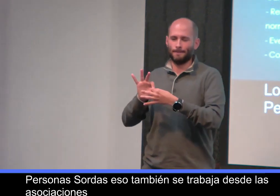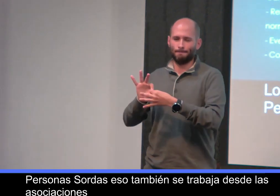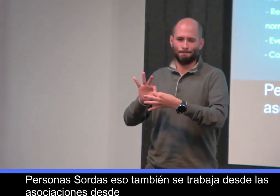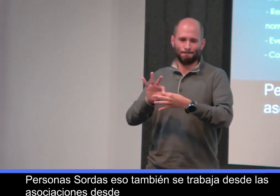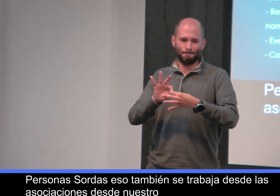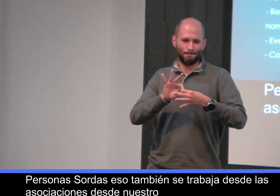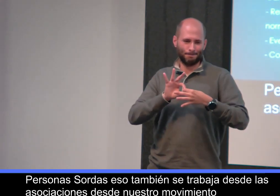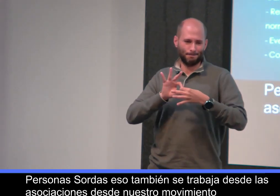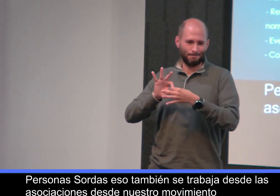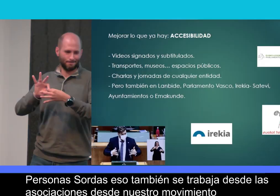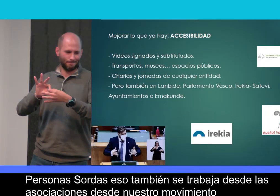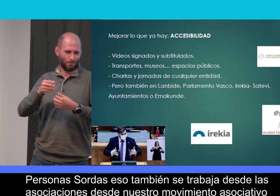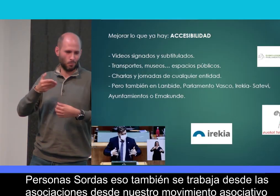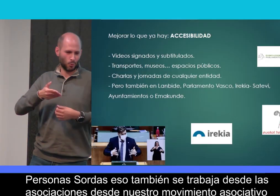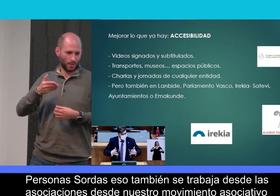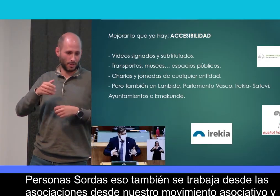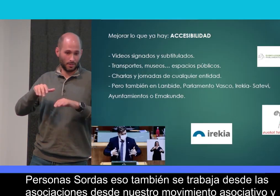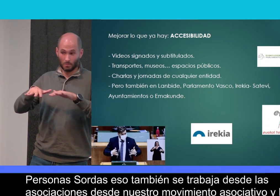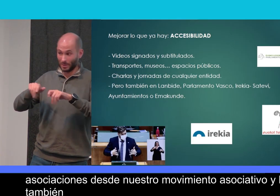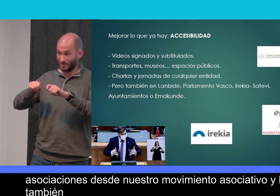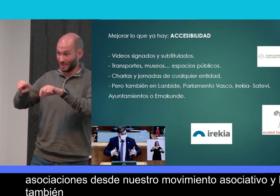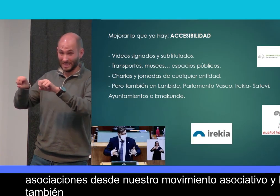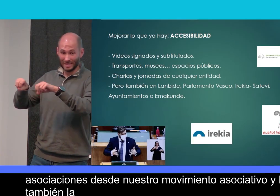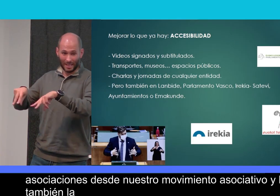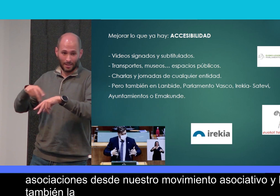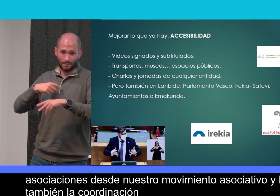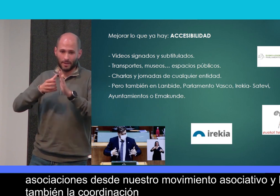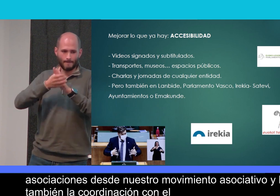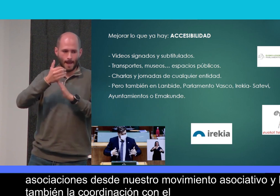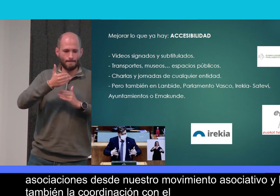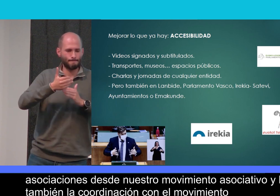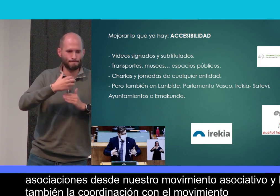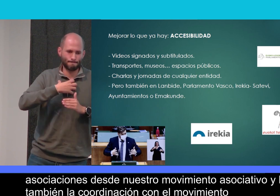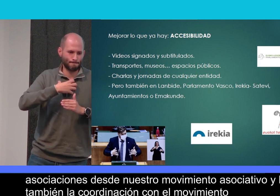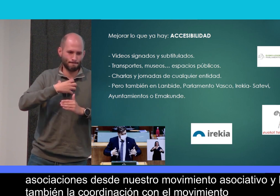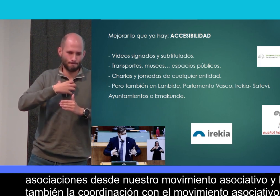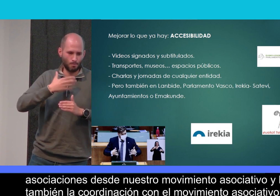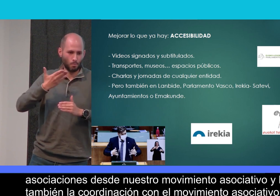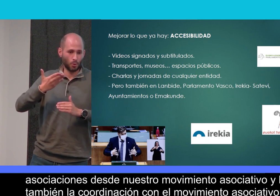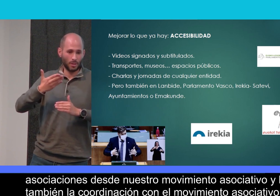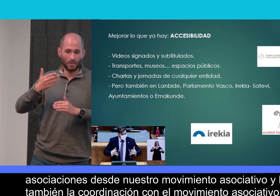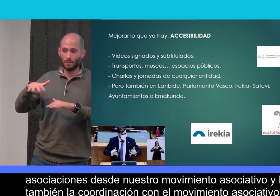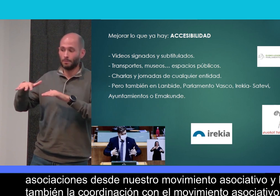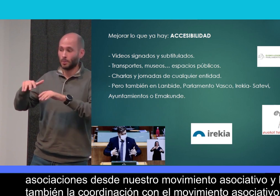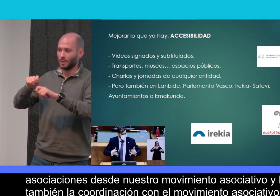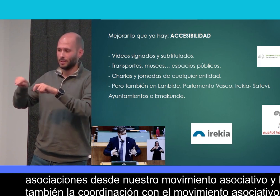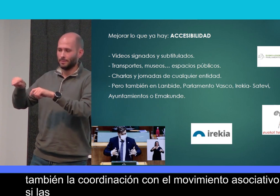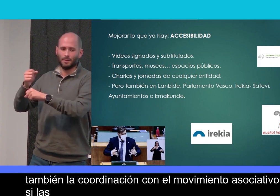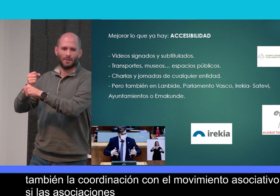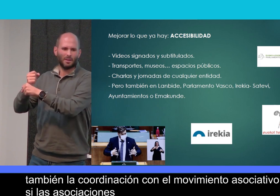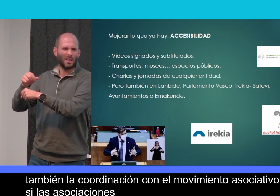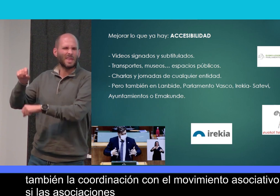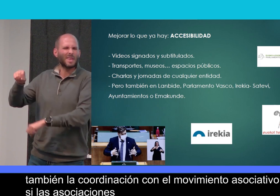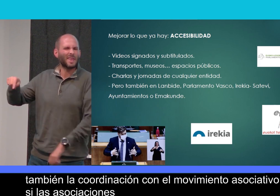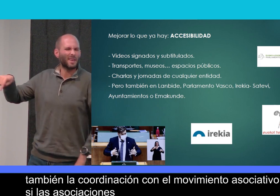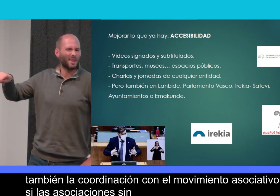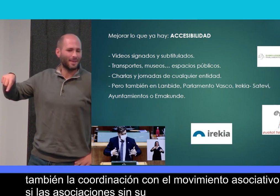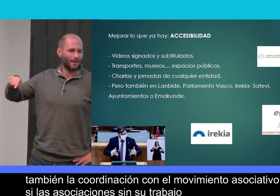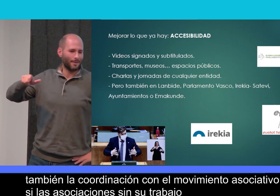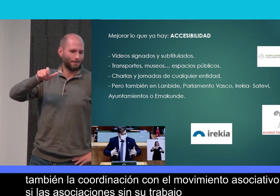asociativo, y luego también la coordinación con el movimiento asociativo, porque sin las asociaciones, sin su trabajo, Euskal